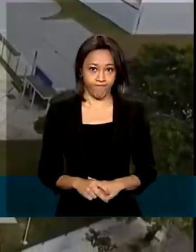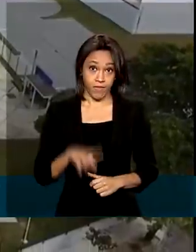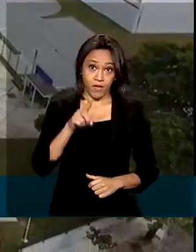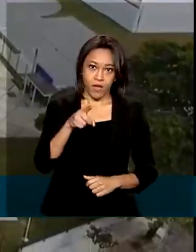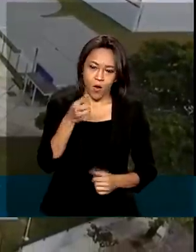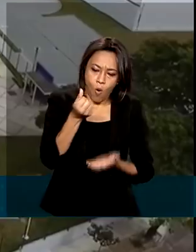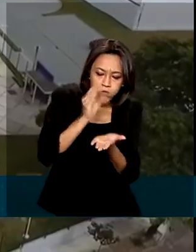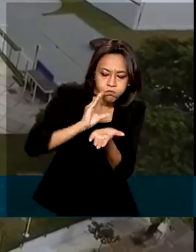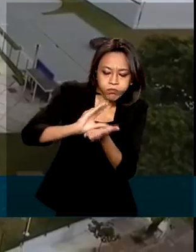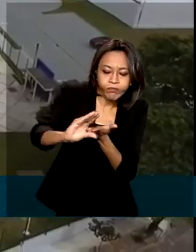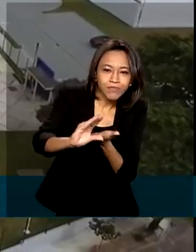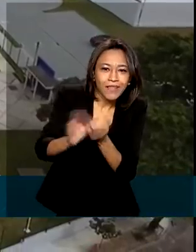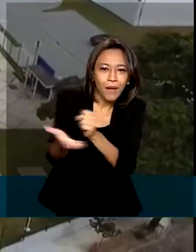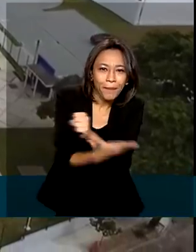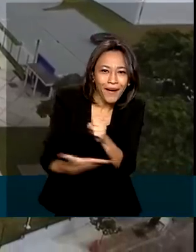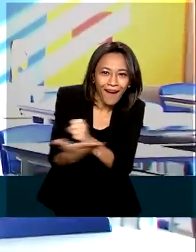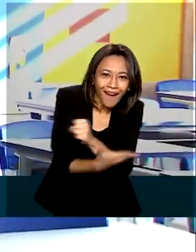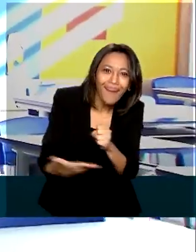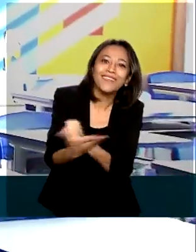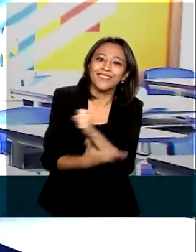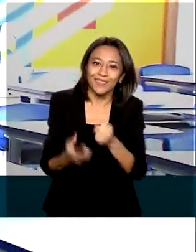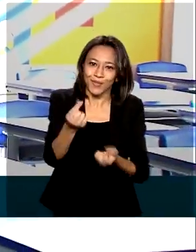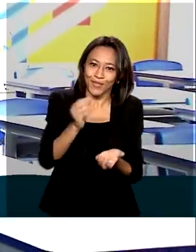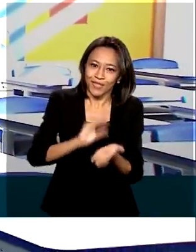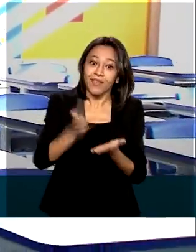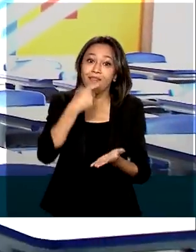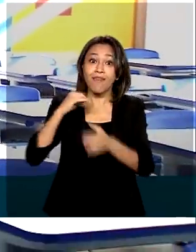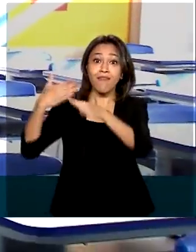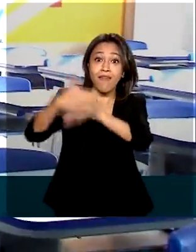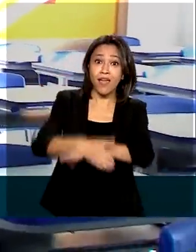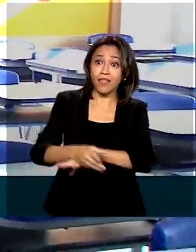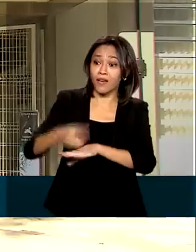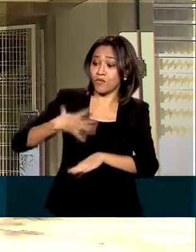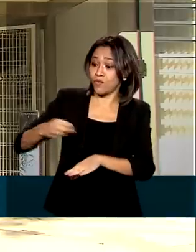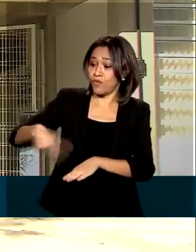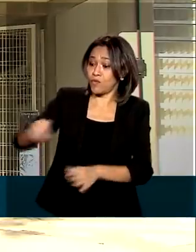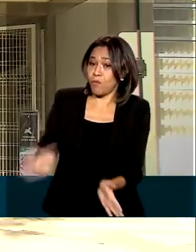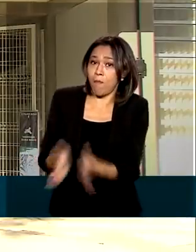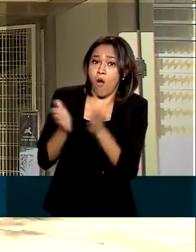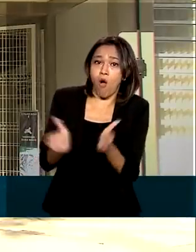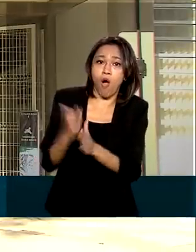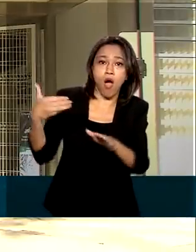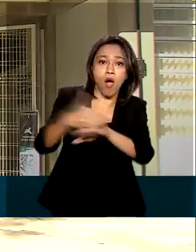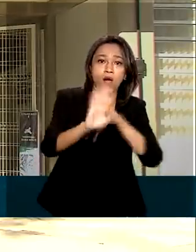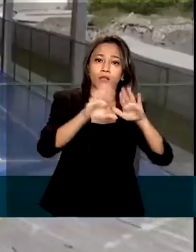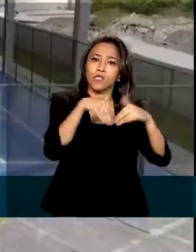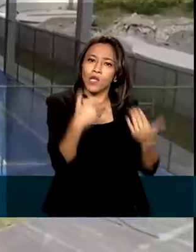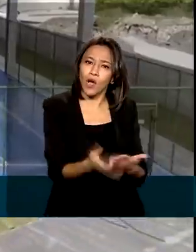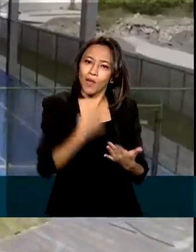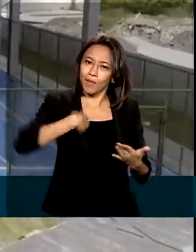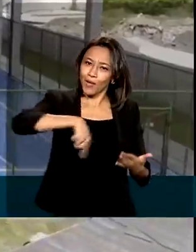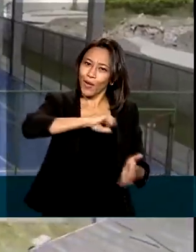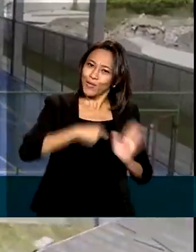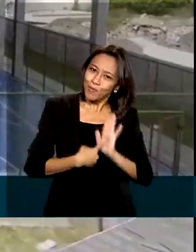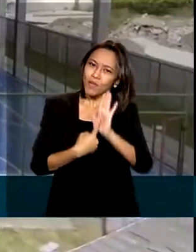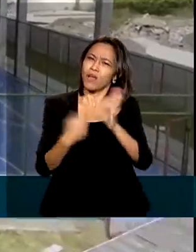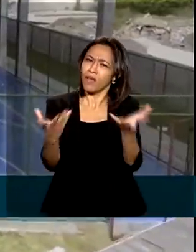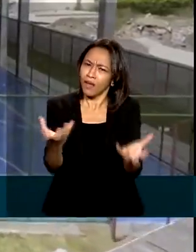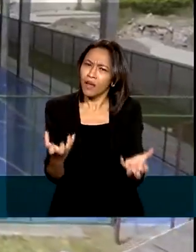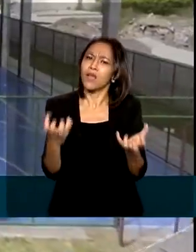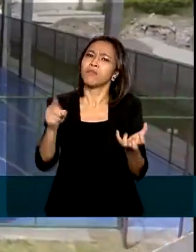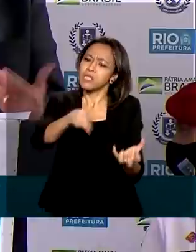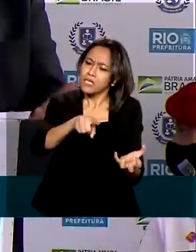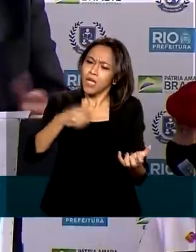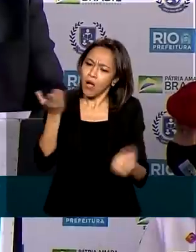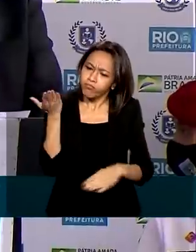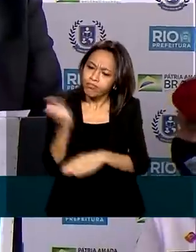investimento começa na base. E geralmente quem entra nas escolas são os filhos mais pobres. E a maneira de nós mostrarmos que queremos realmente resgatar